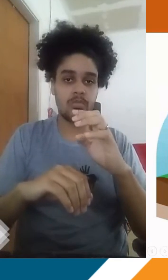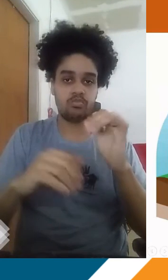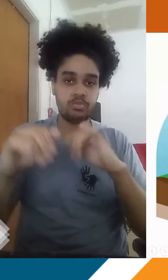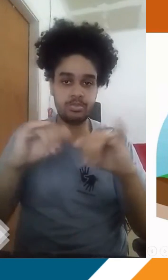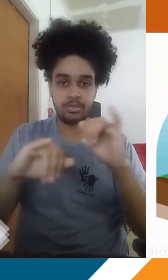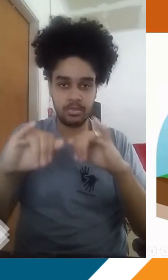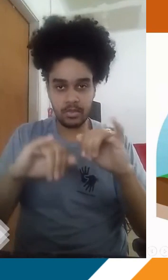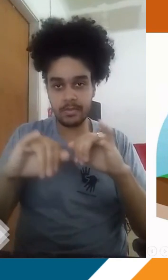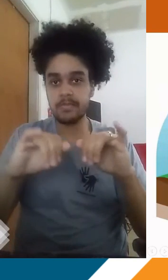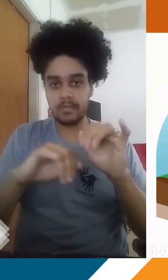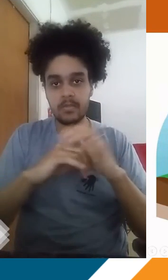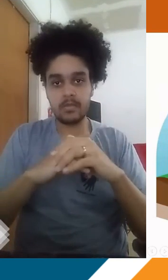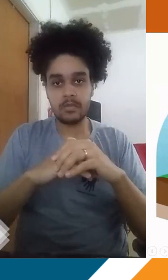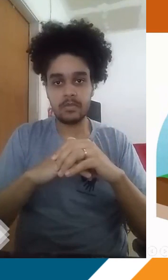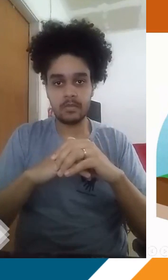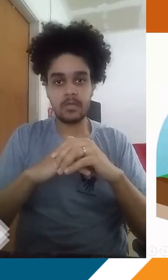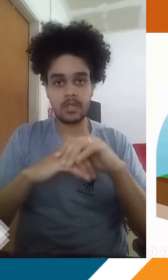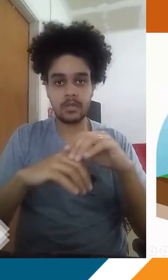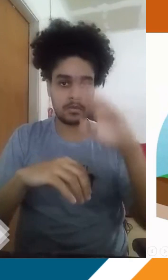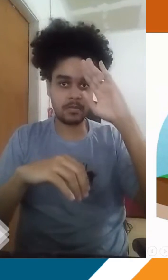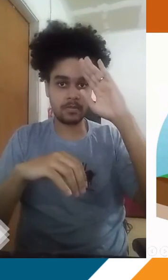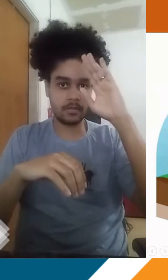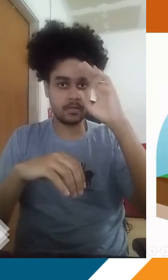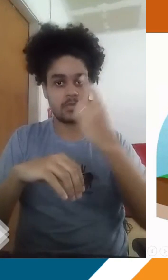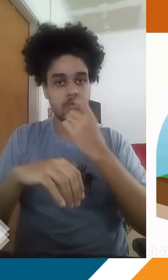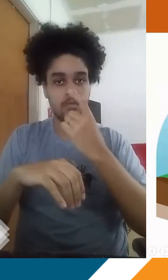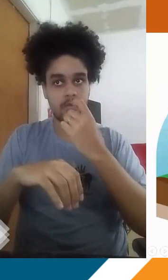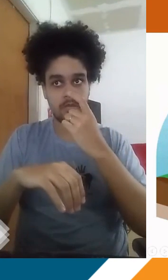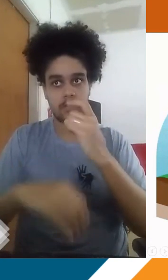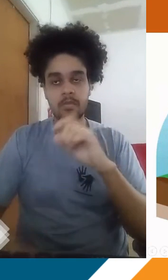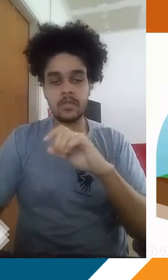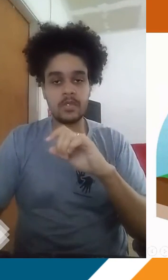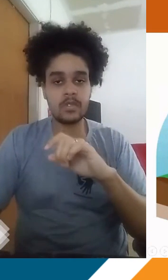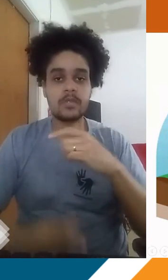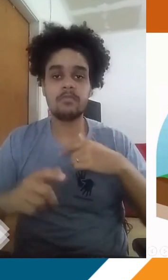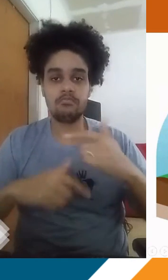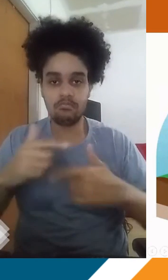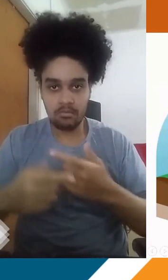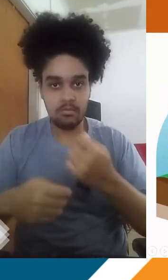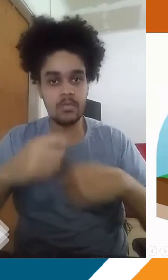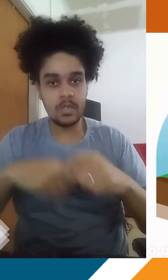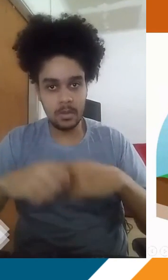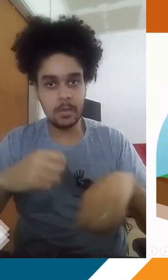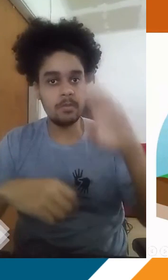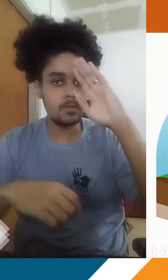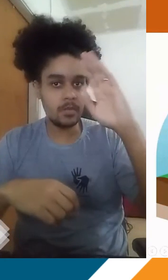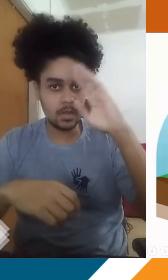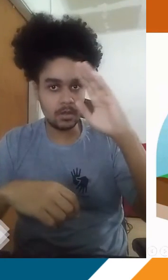estão associadas a esse, que são os principais poluentes, são emitidos por atividades econômicas,